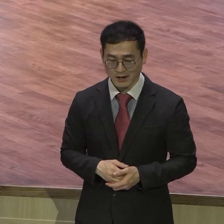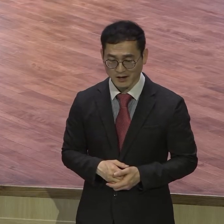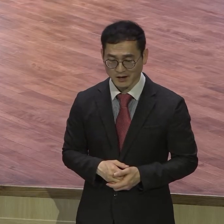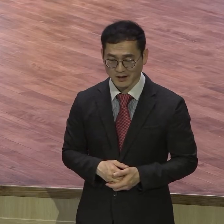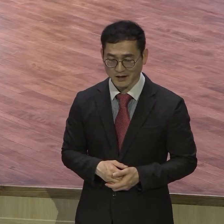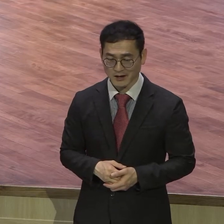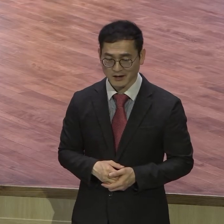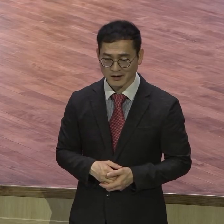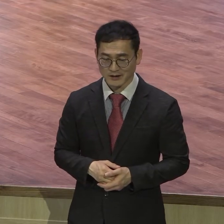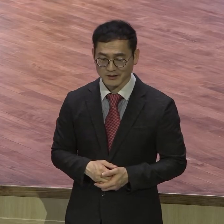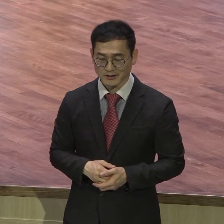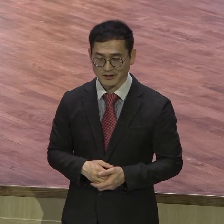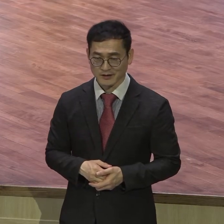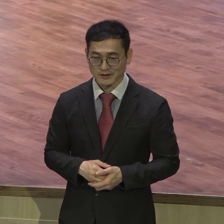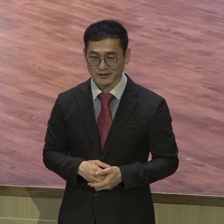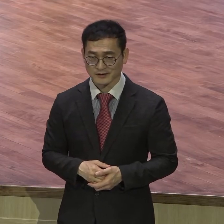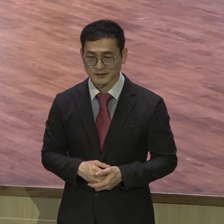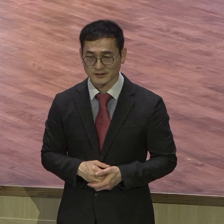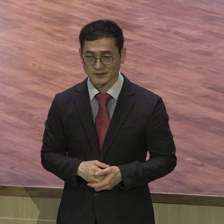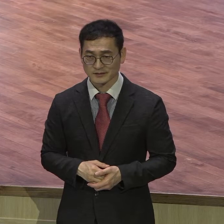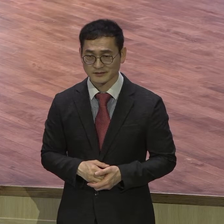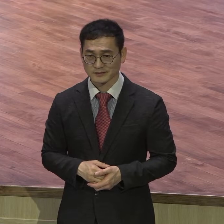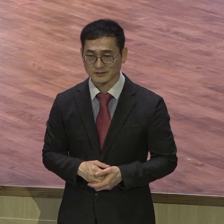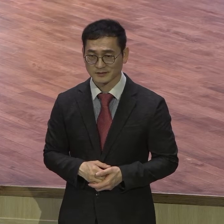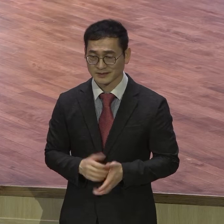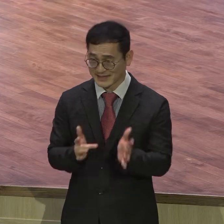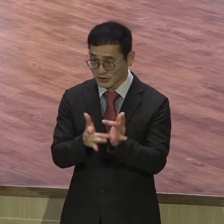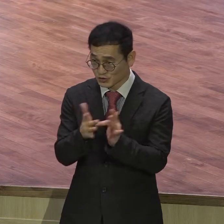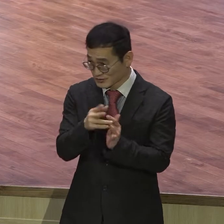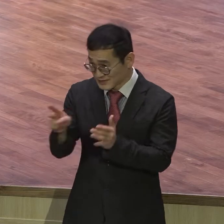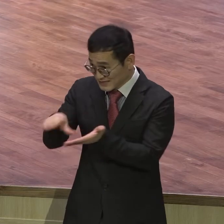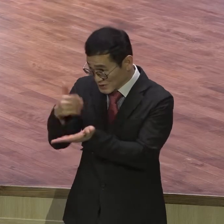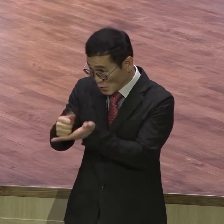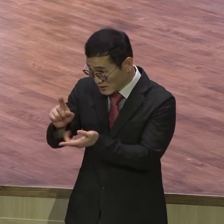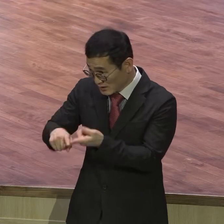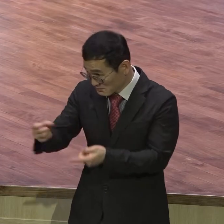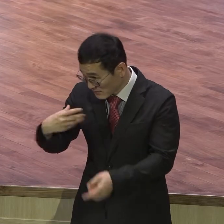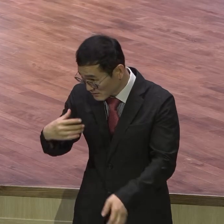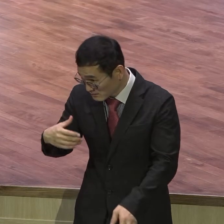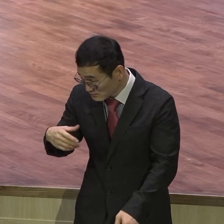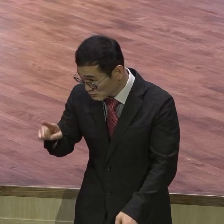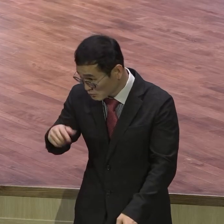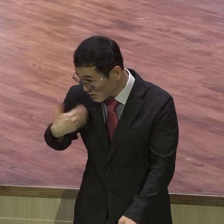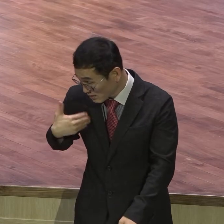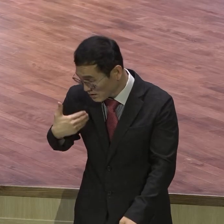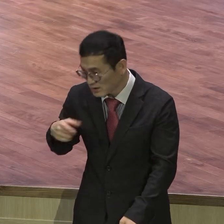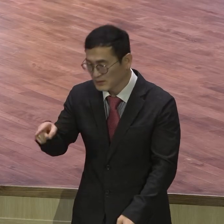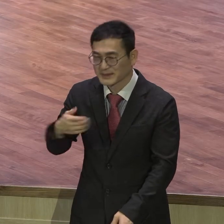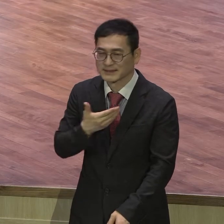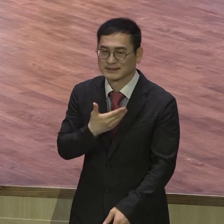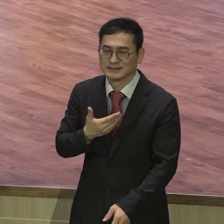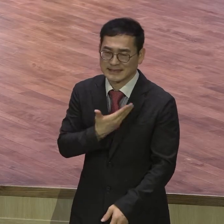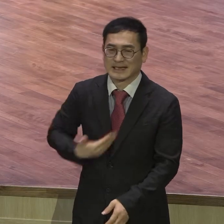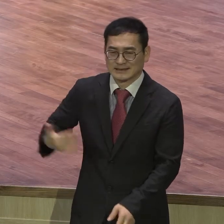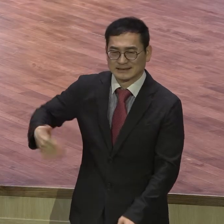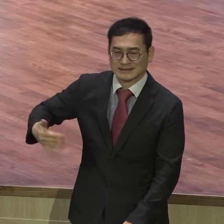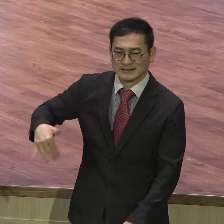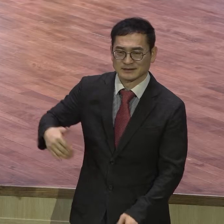아직 아직 멀은 거예요 예수님이 나의 그리스도 내 생에 모든 문제 해결했다 이렇게 충격받아야 돼요 아멘